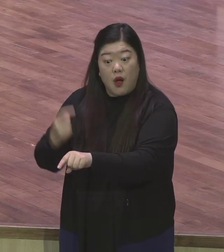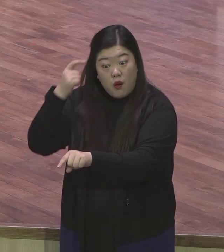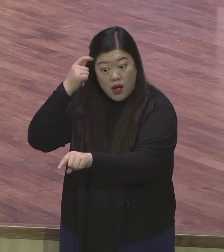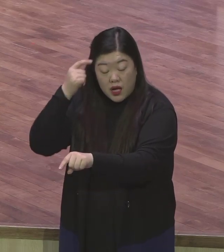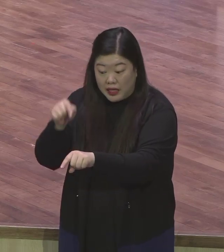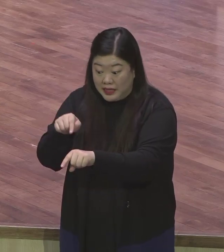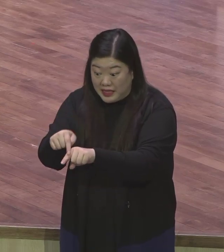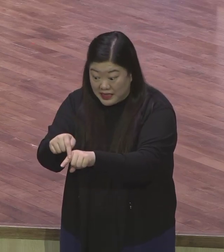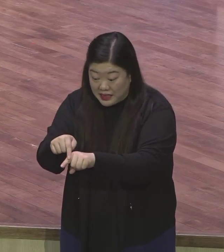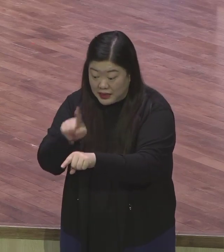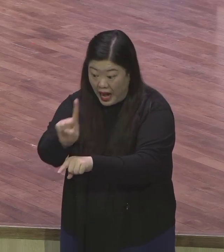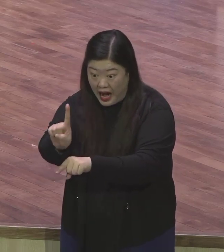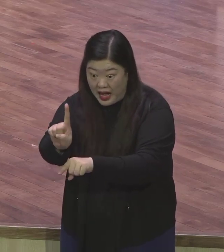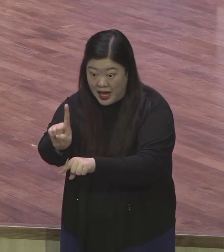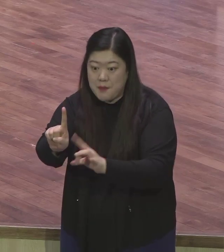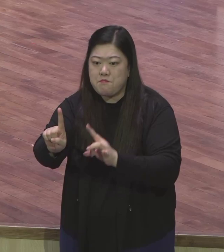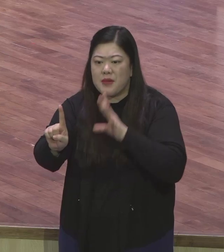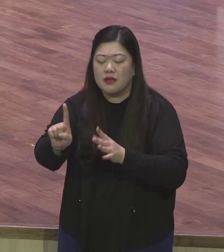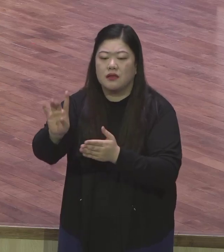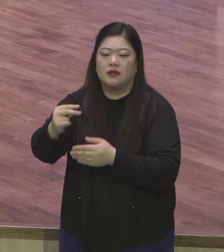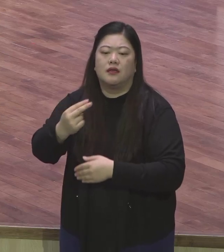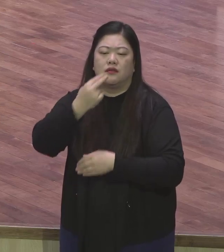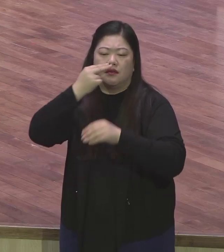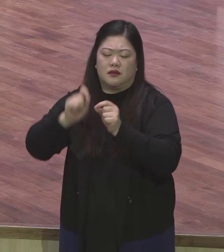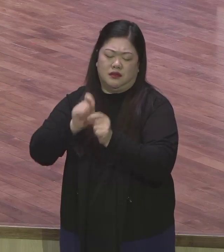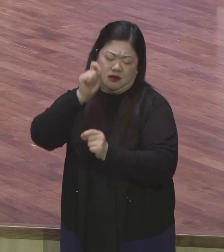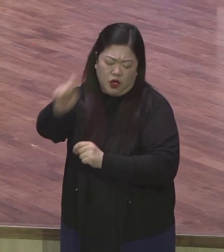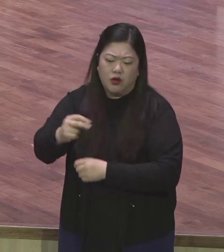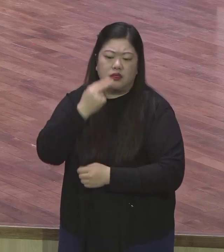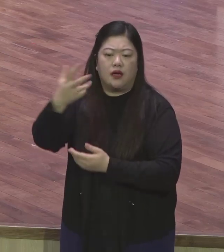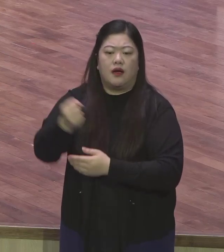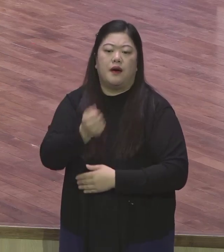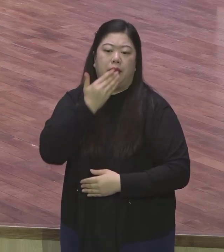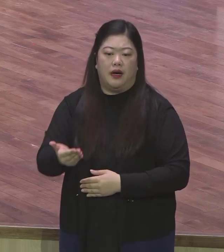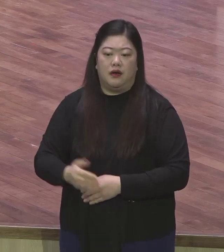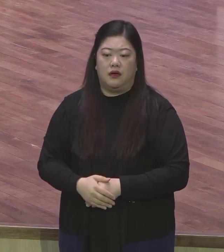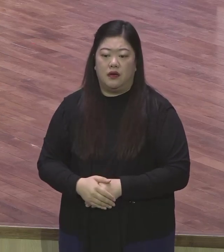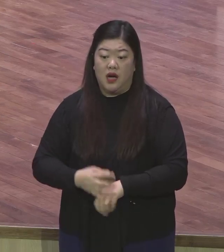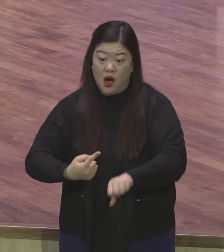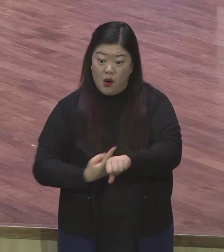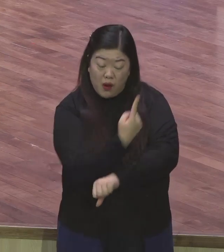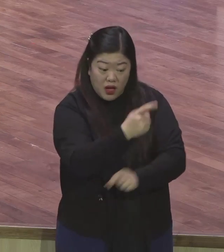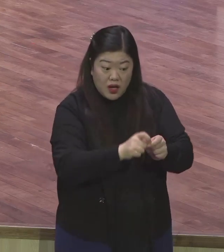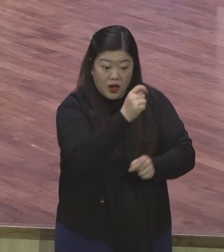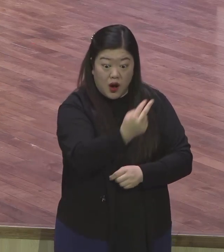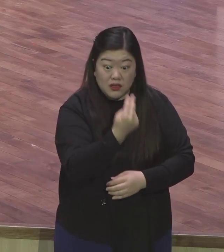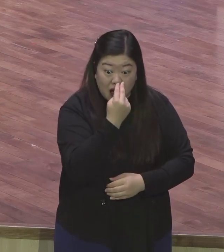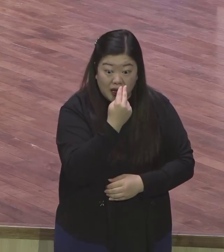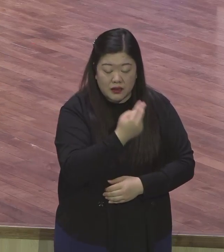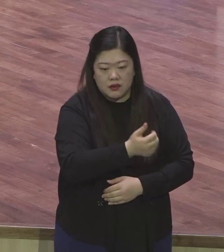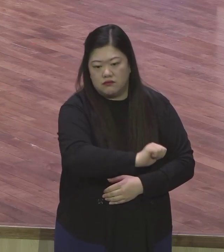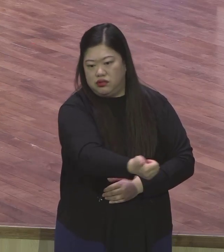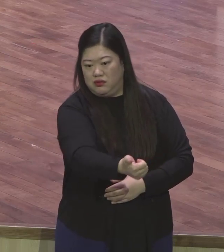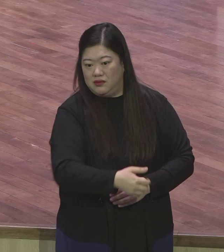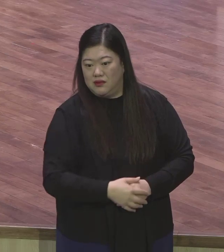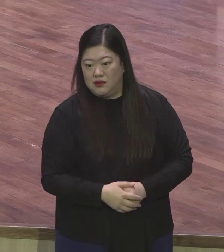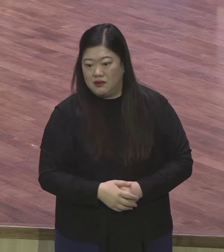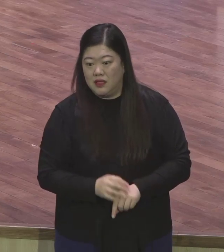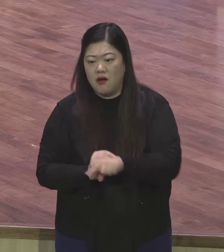그래요. 영생이 예수 그리스도를 믿는 자기가만 있어요. 예수를 아무리 찾게도